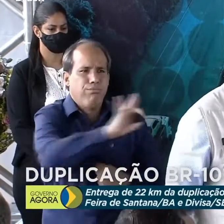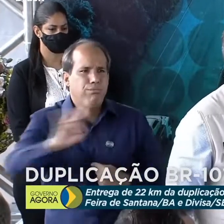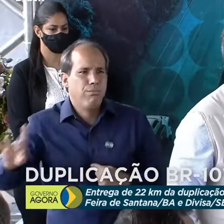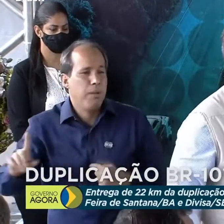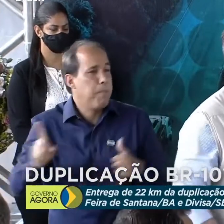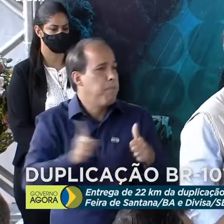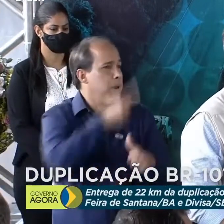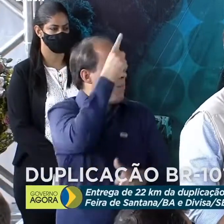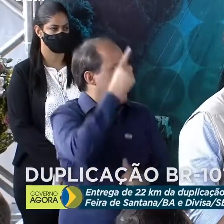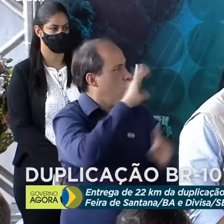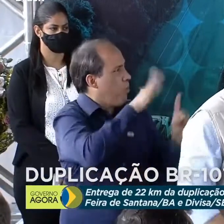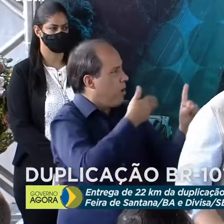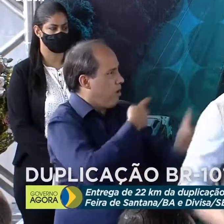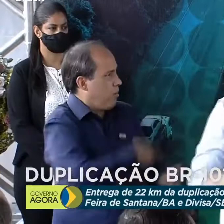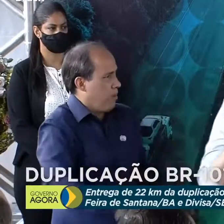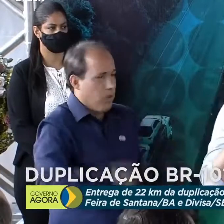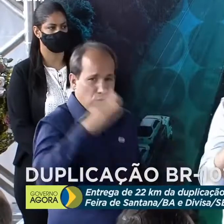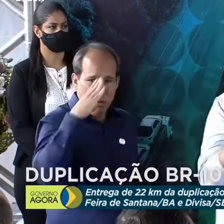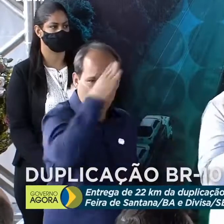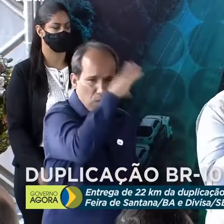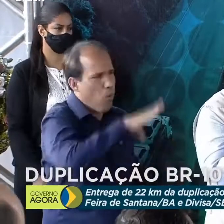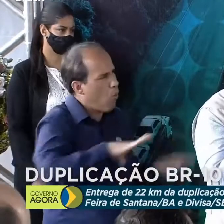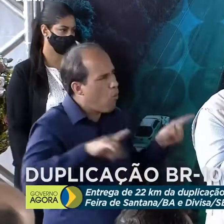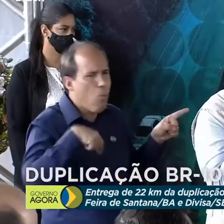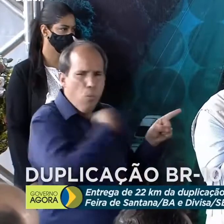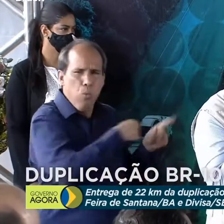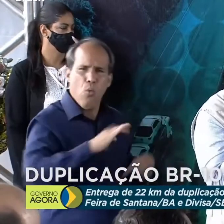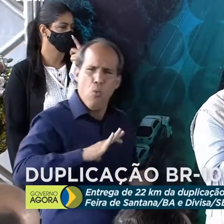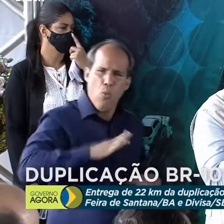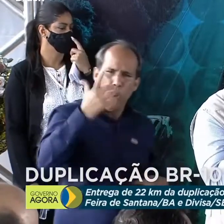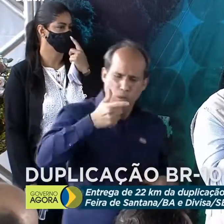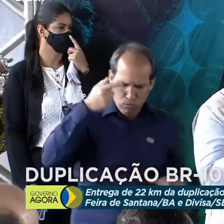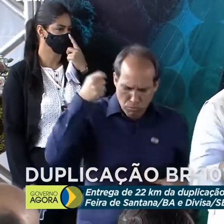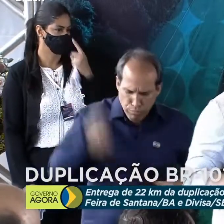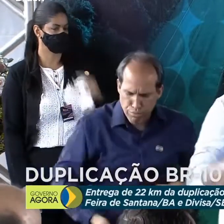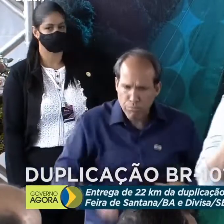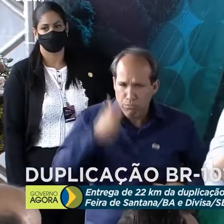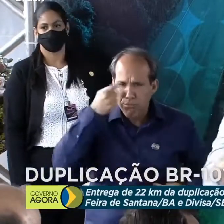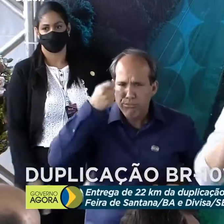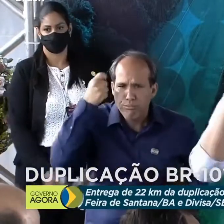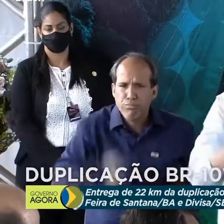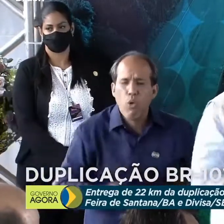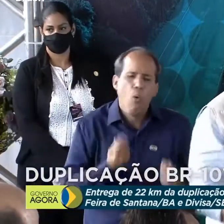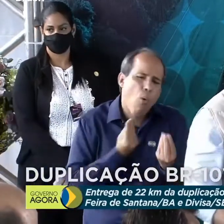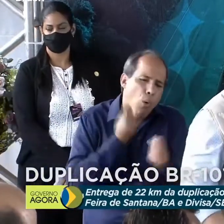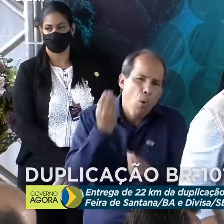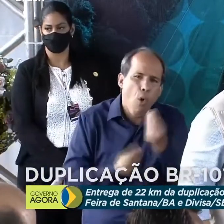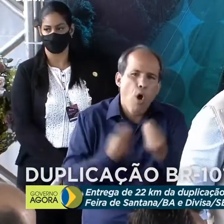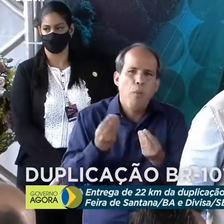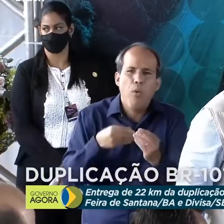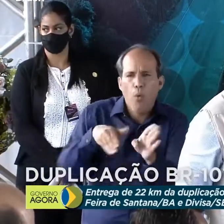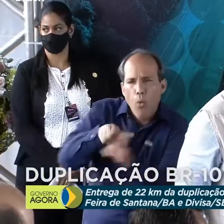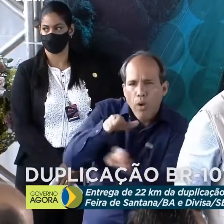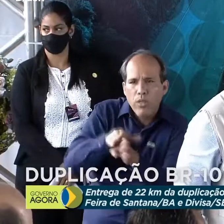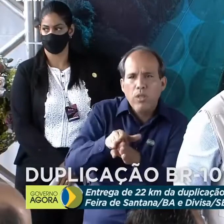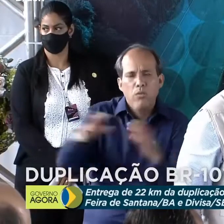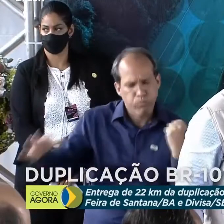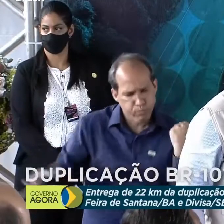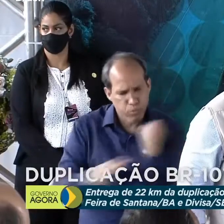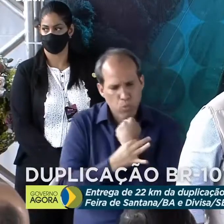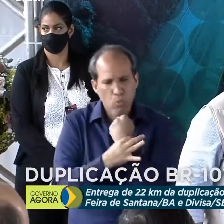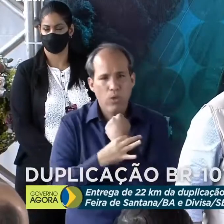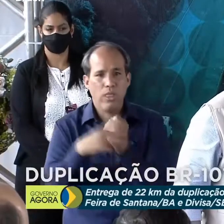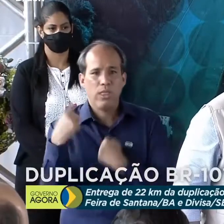homenagem ao presidente Jair Bolsonaro. pela sua coragem, pela sua determinação, pela forma como tem dado a orientação segura